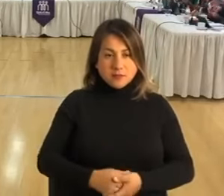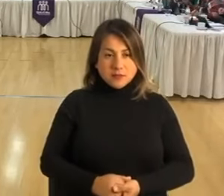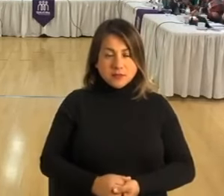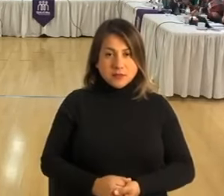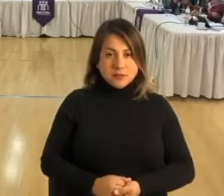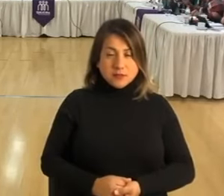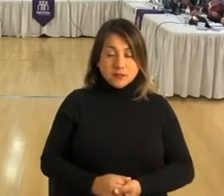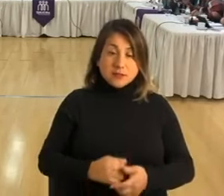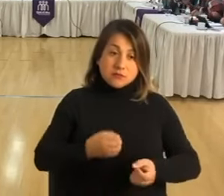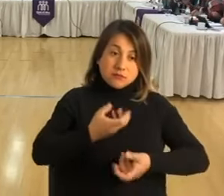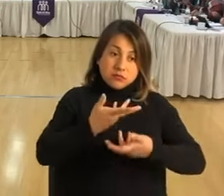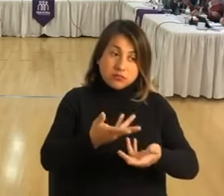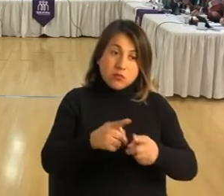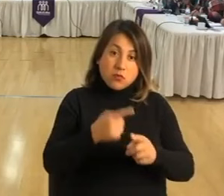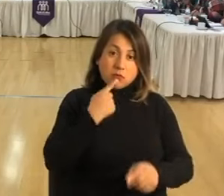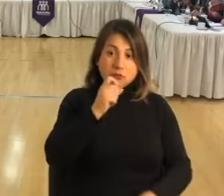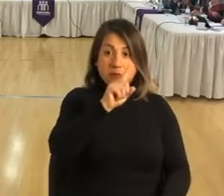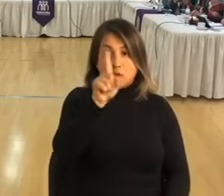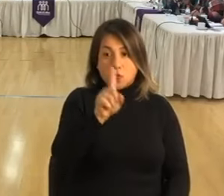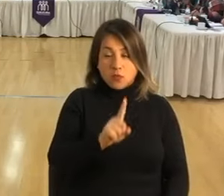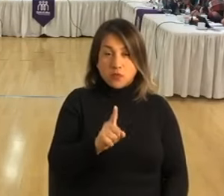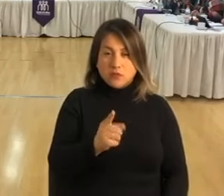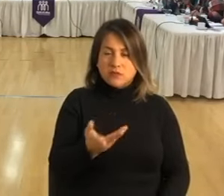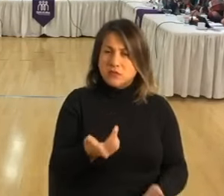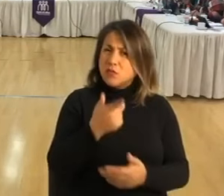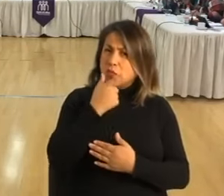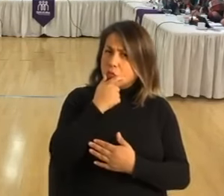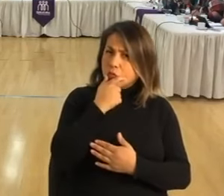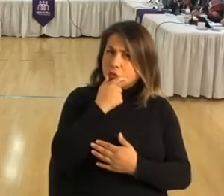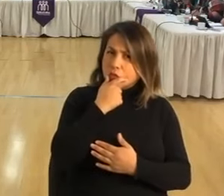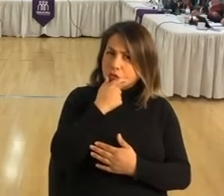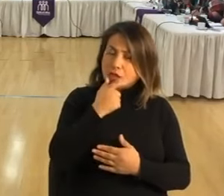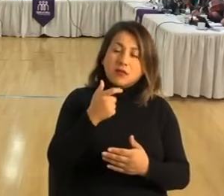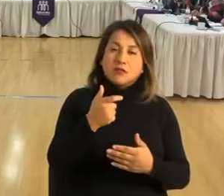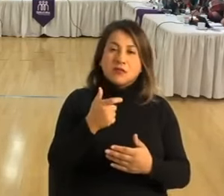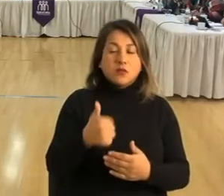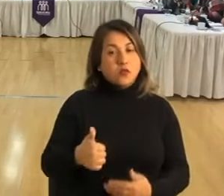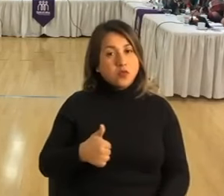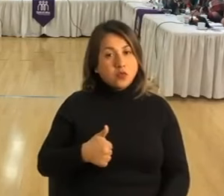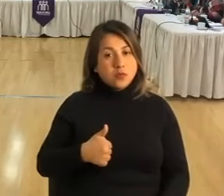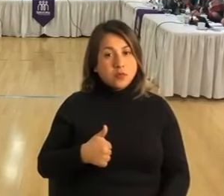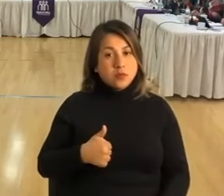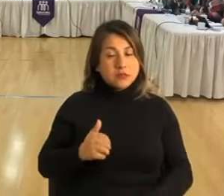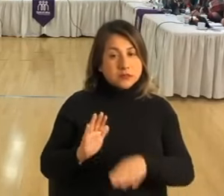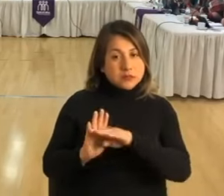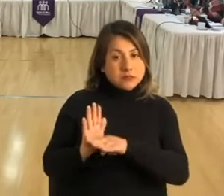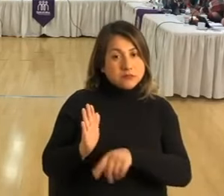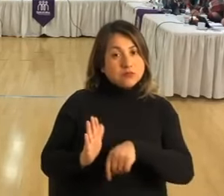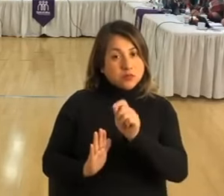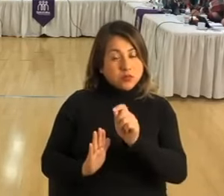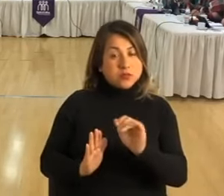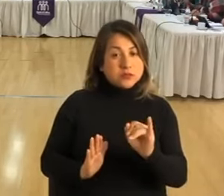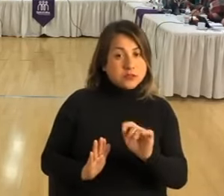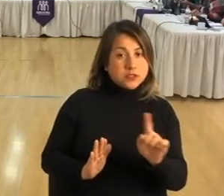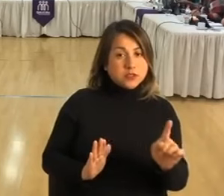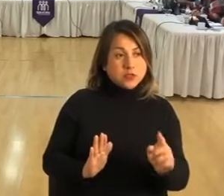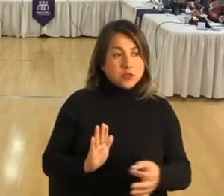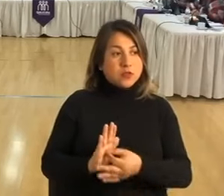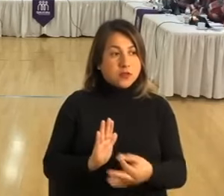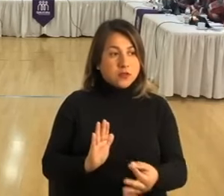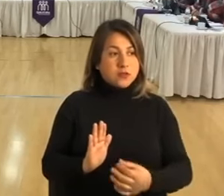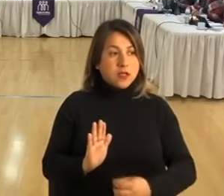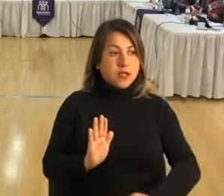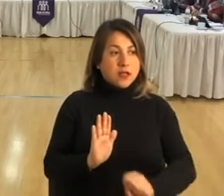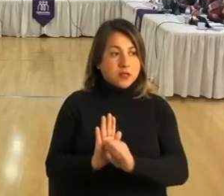Así que manifiesto la pregunta porque me queda la duda si es que se está cumpliendo con esto, con lo que dice el artículo.